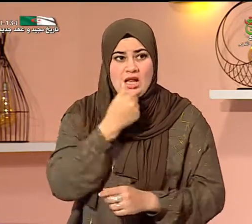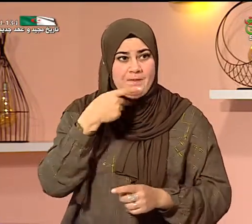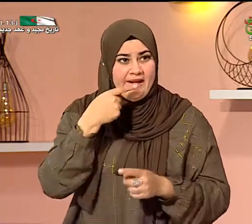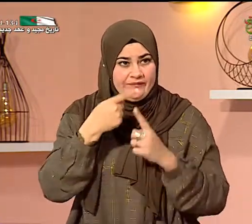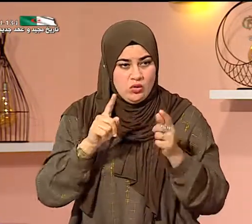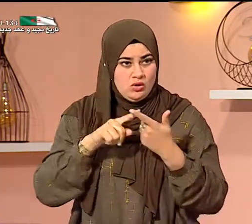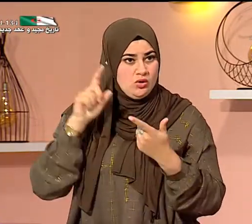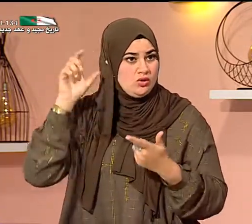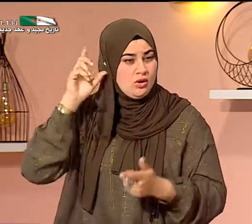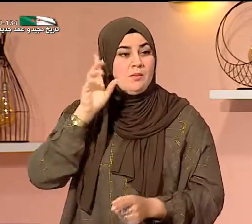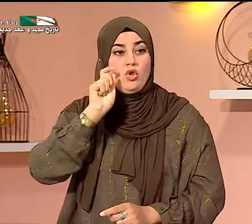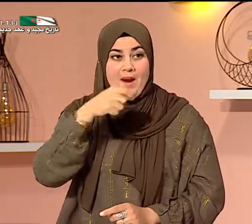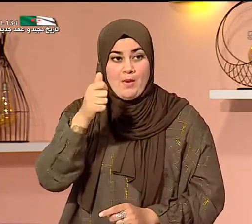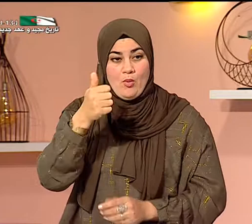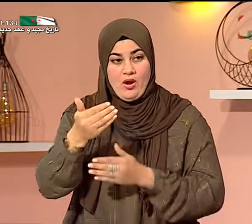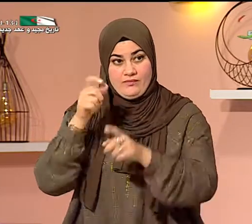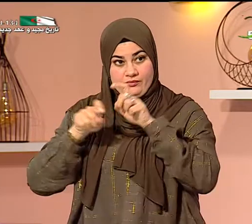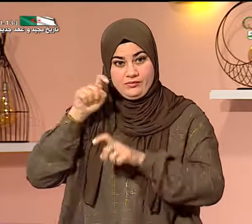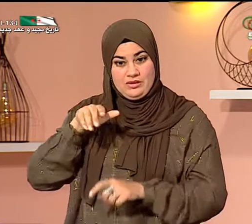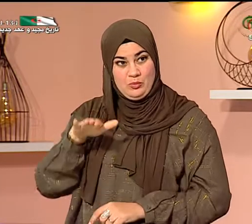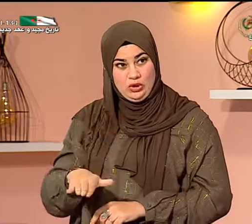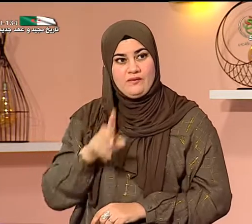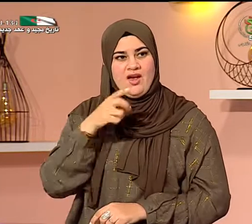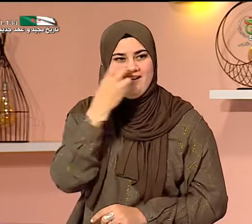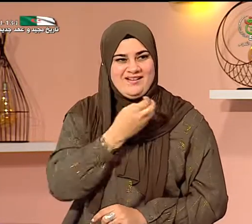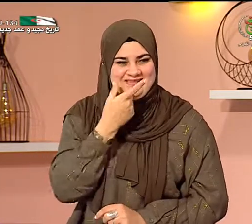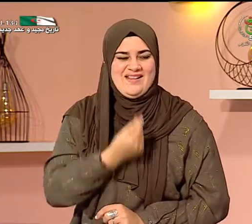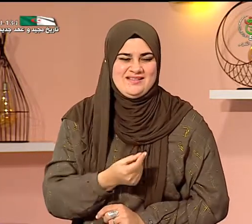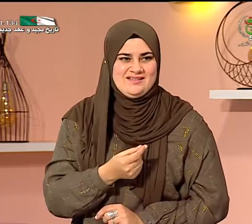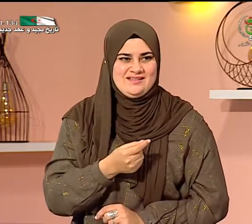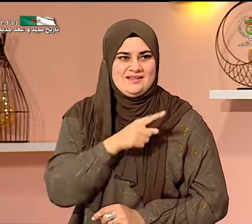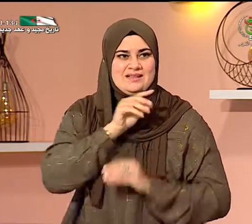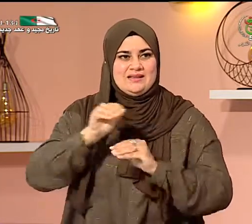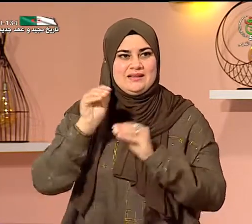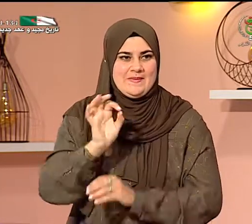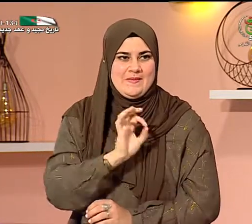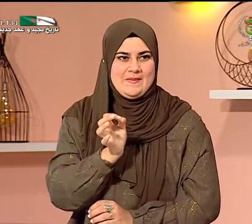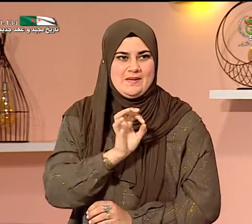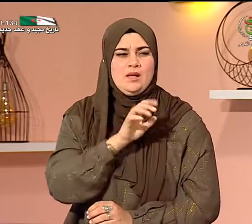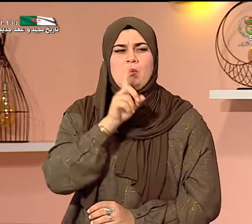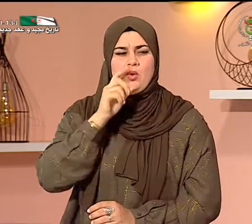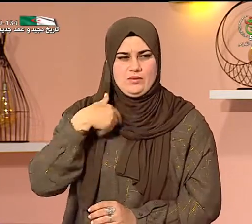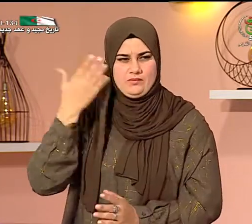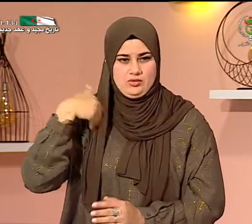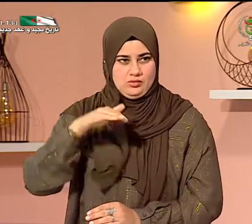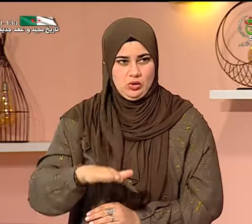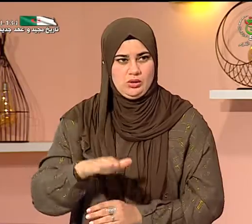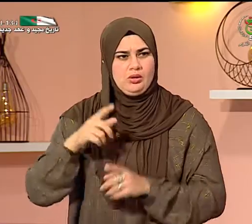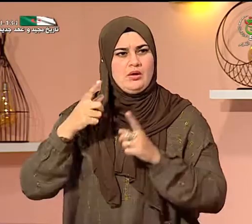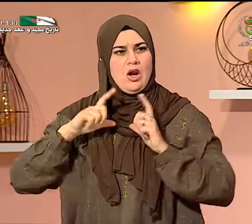والجراحة تقيلة يعني السماعة يمكن أن تكون محلها ويمكن كذلك أن ينزعها ويتعلم اللغة